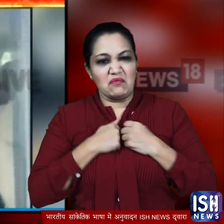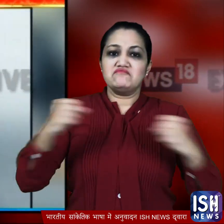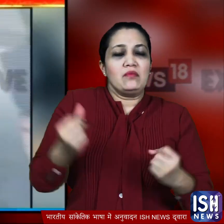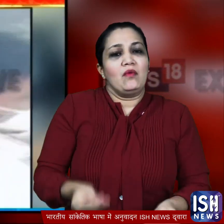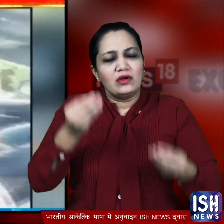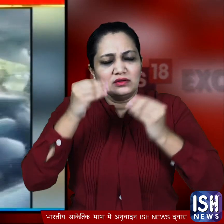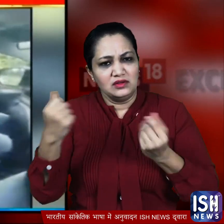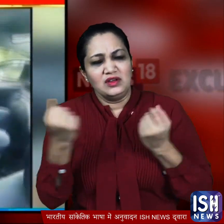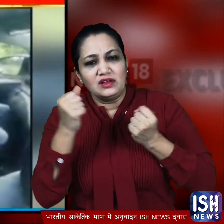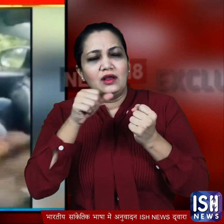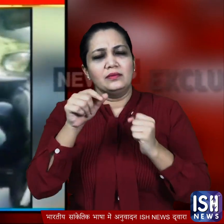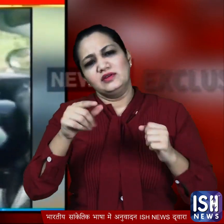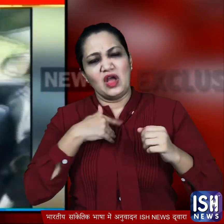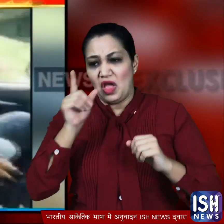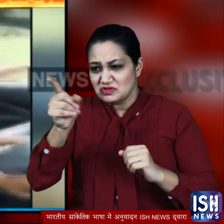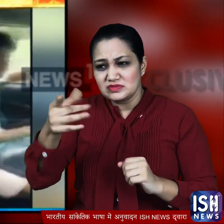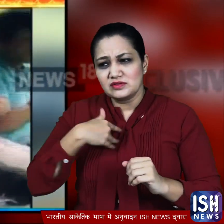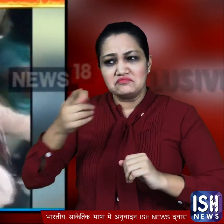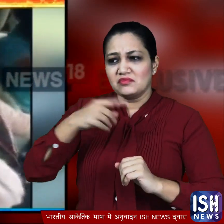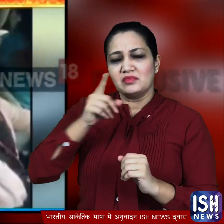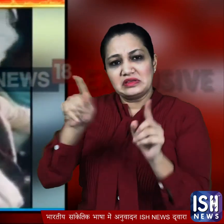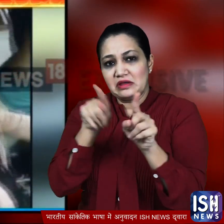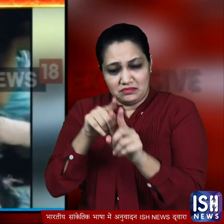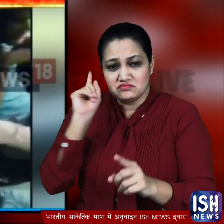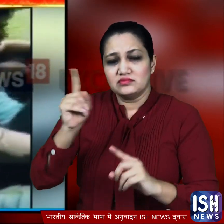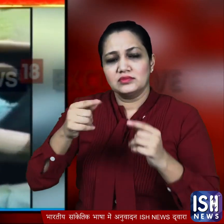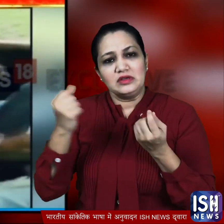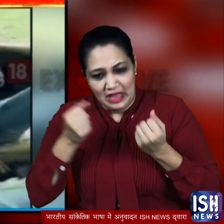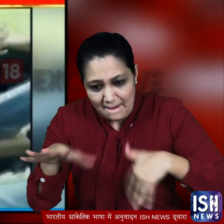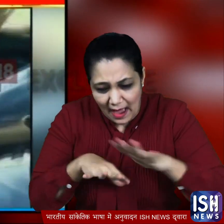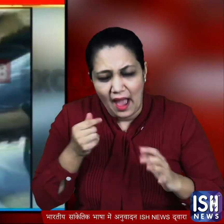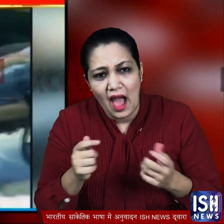गाड़ी चलाने वाला शक्स तो धमकाने वाले अंदाज में बात करते हुए वहां से जाने की कोशिश करने लगा